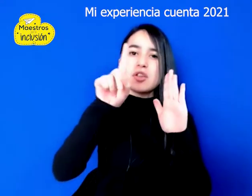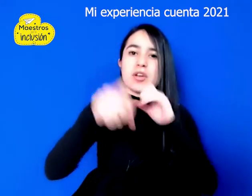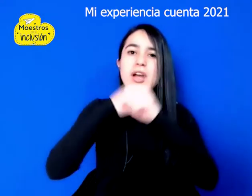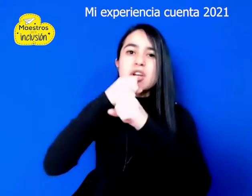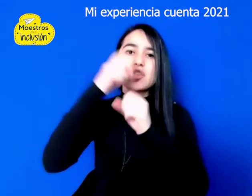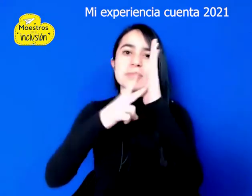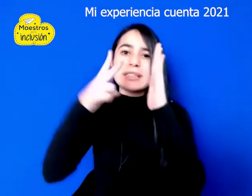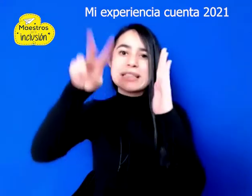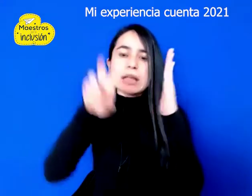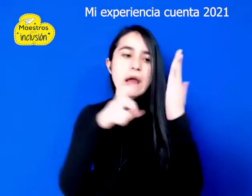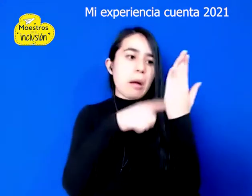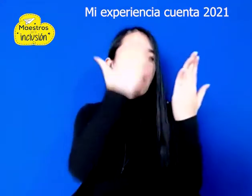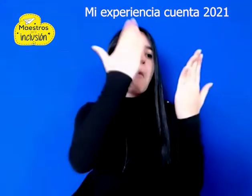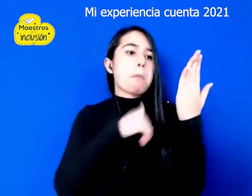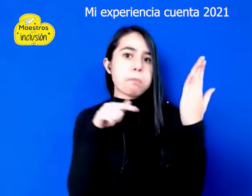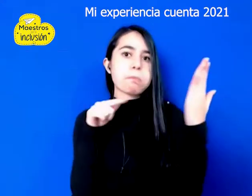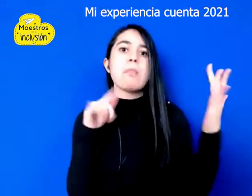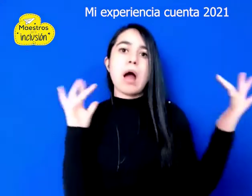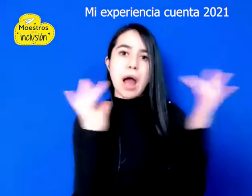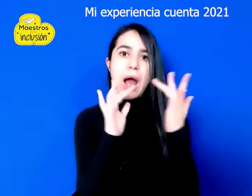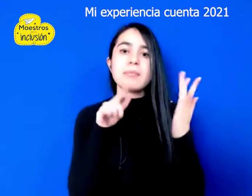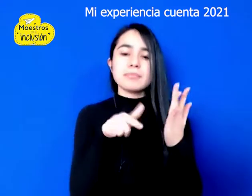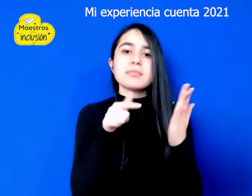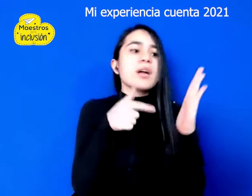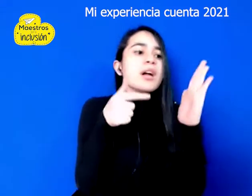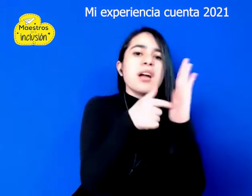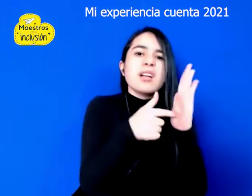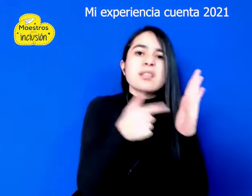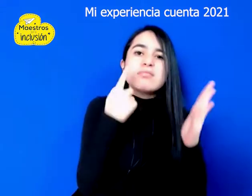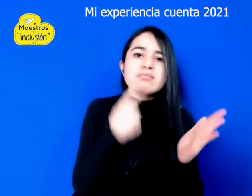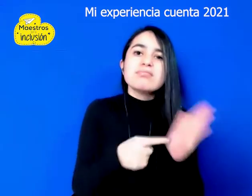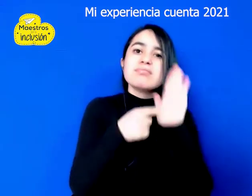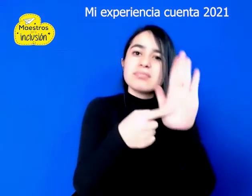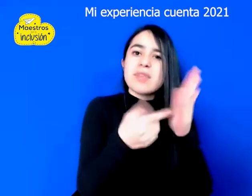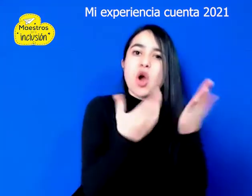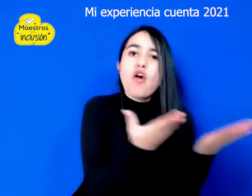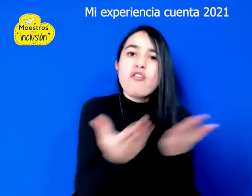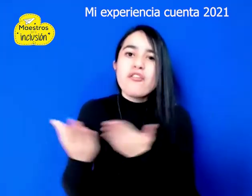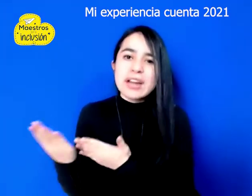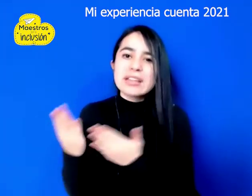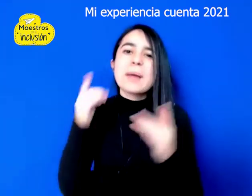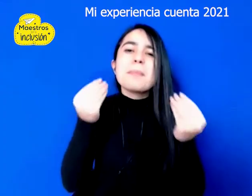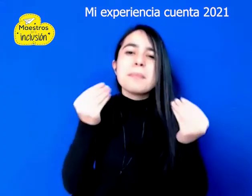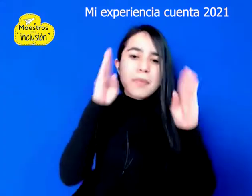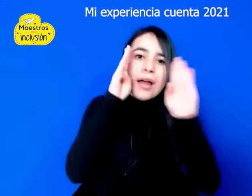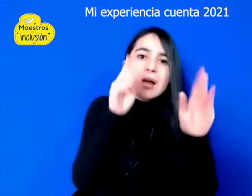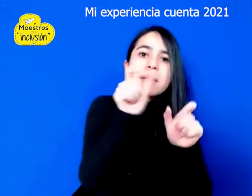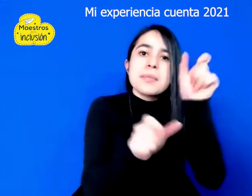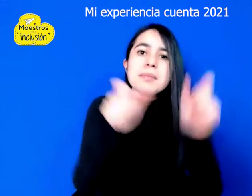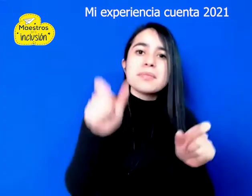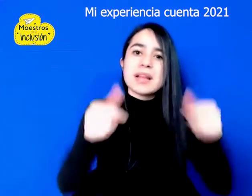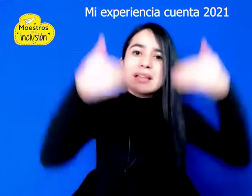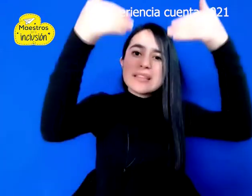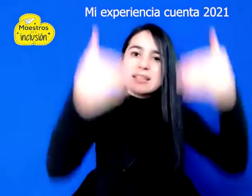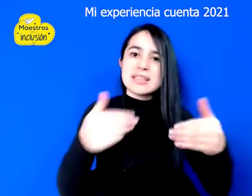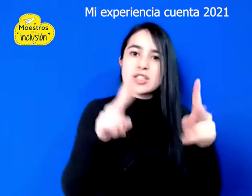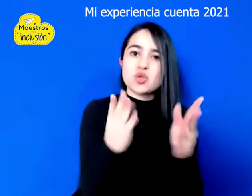2017 por el cual se reglamenta la atención educativa de estudiantes con discapacidad, el